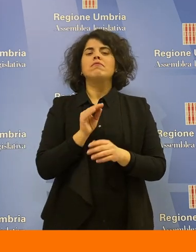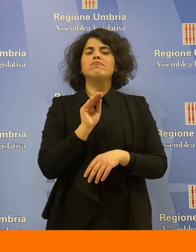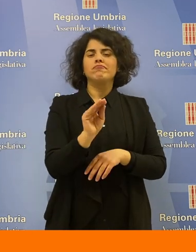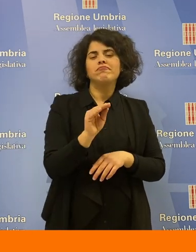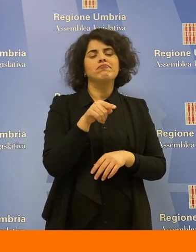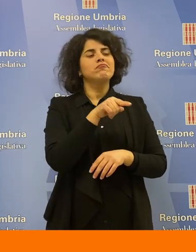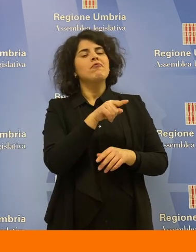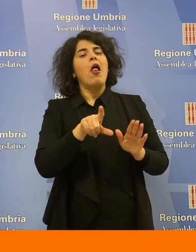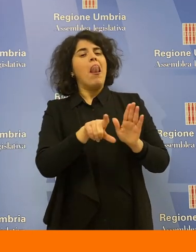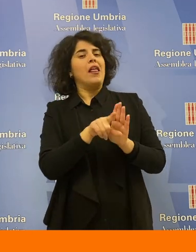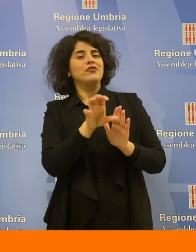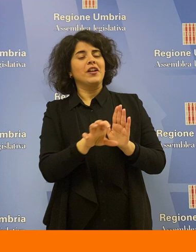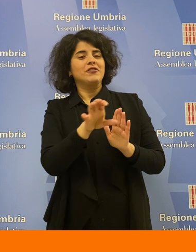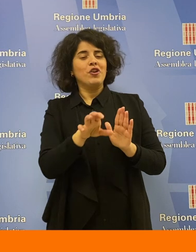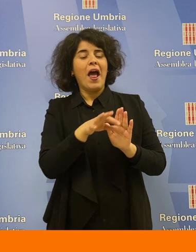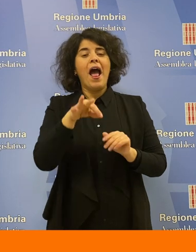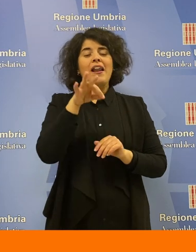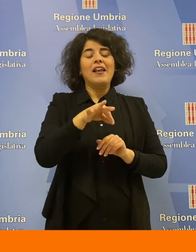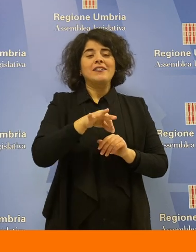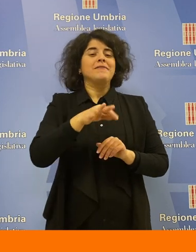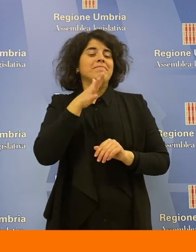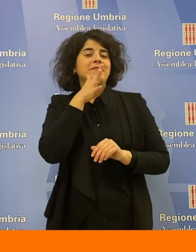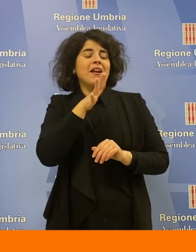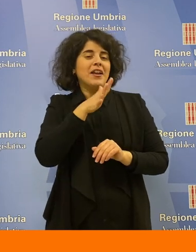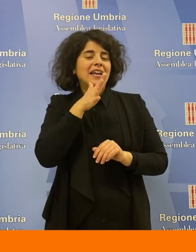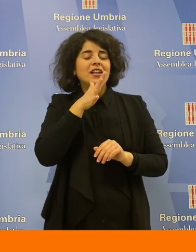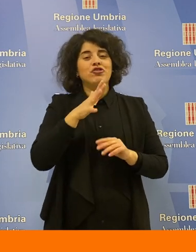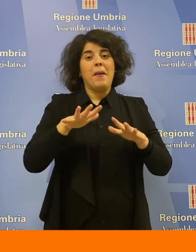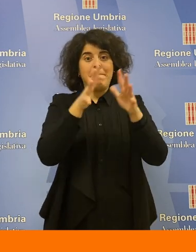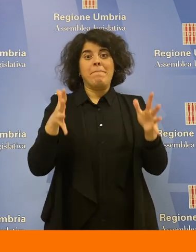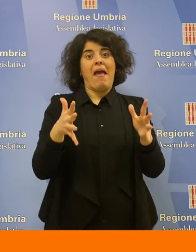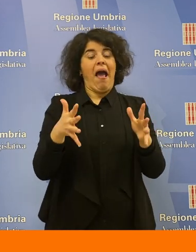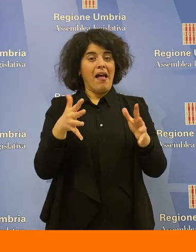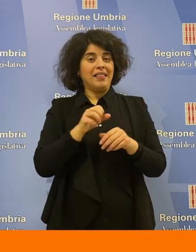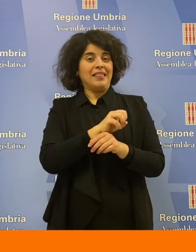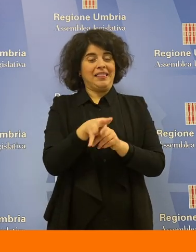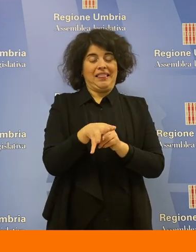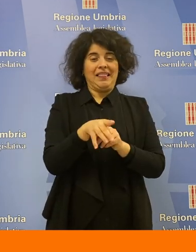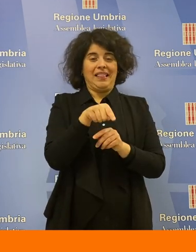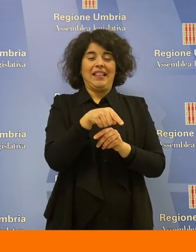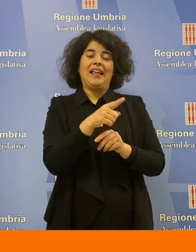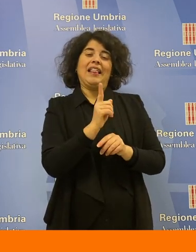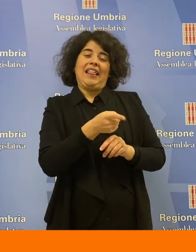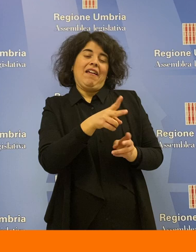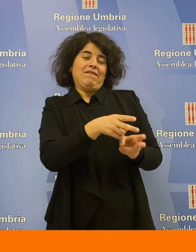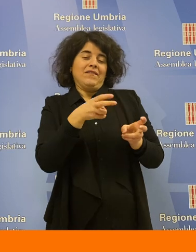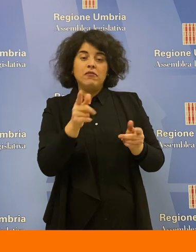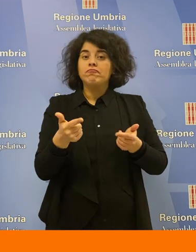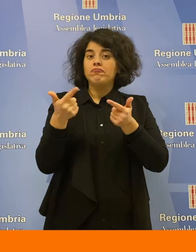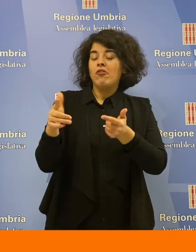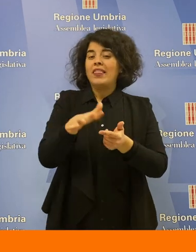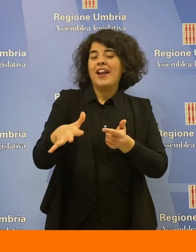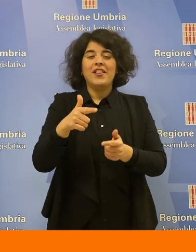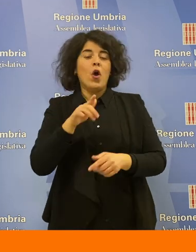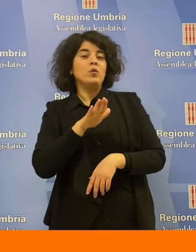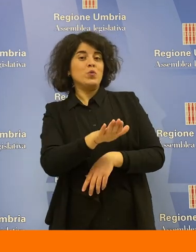del Gruppo Misto, chiede di utilizzare le opportunità derivanti dalla legge regionale sull'utilizzo dei canoni idrici dei grandi impianti